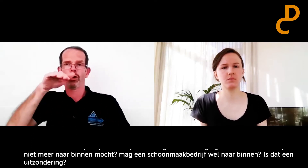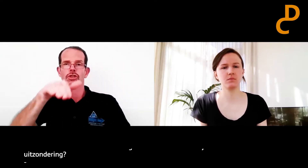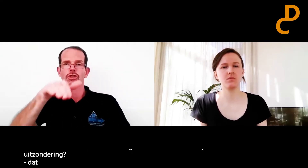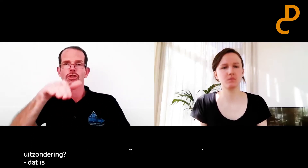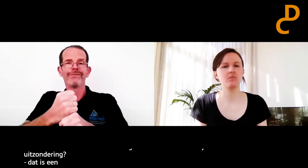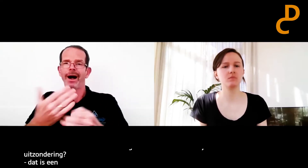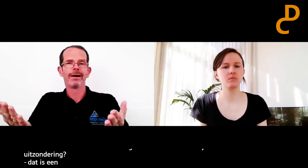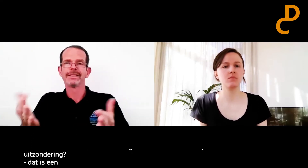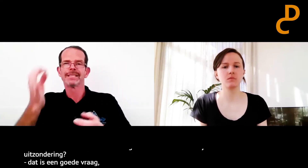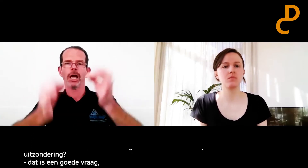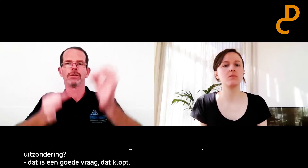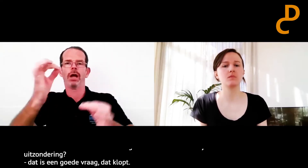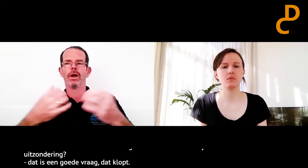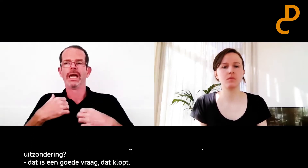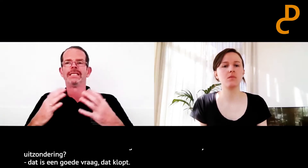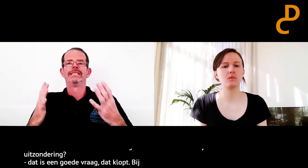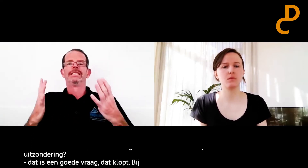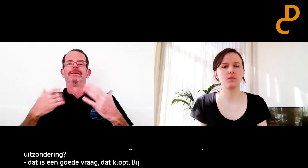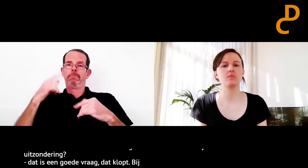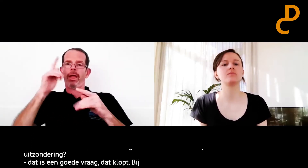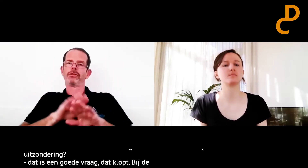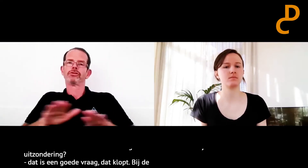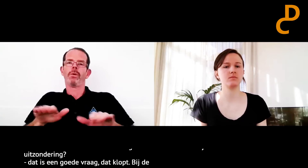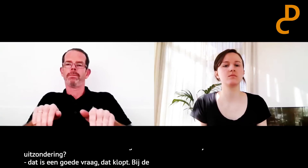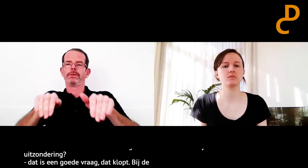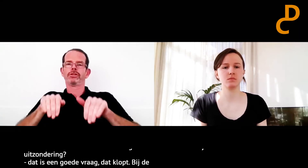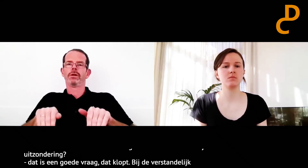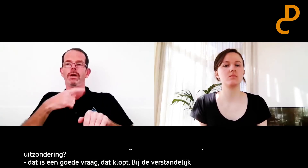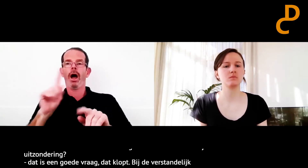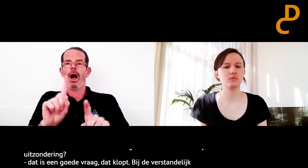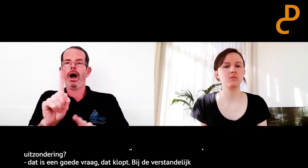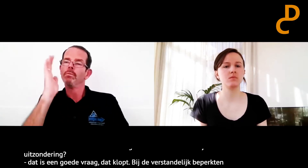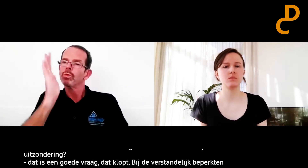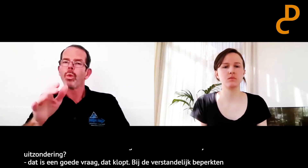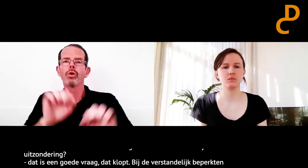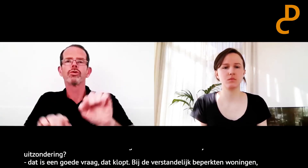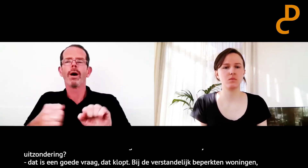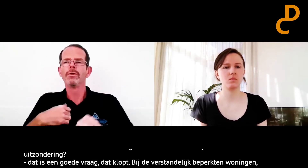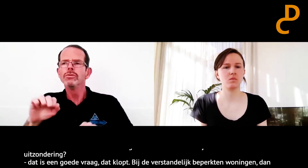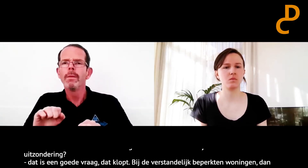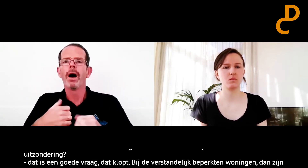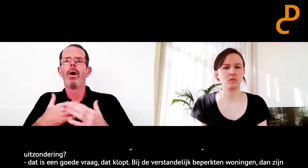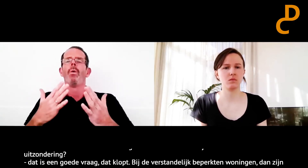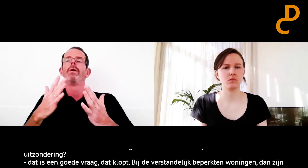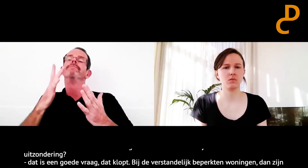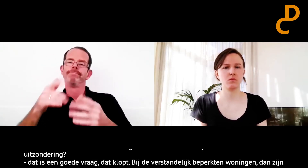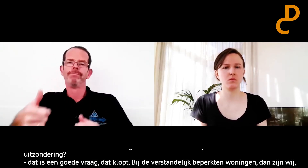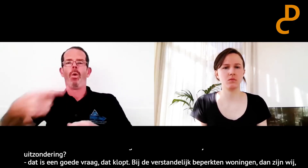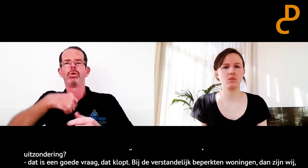verstandelijk beperkte woningen. Ja, dan zijn we, mogen we nog niet naar binnen. Dus dan moesten we